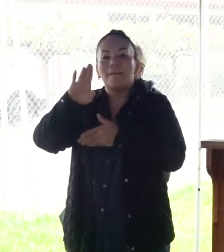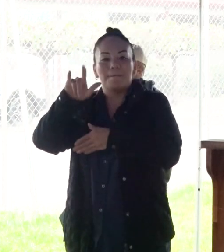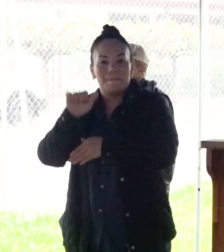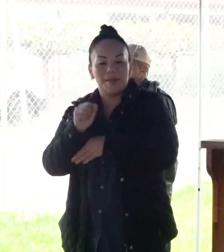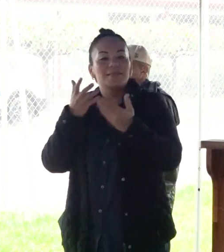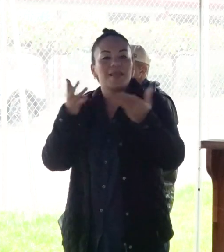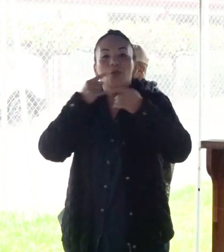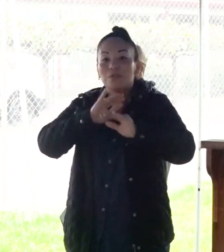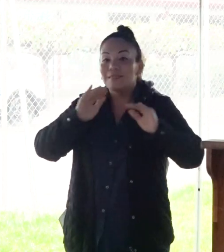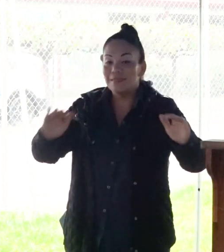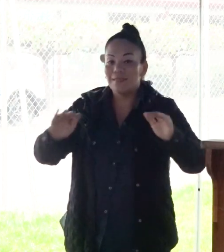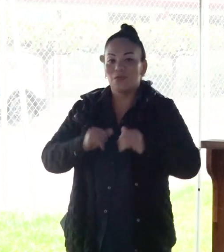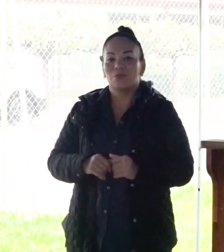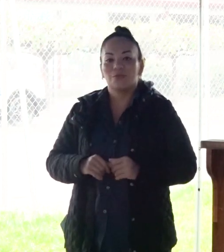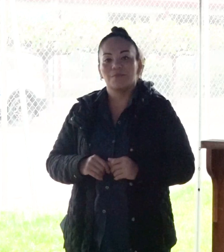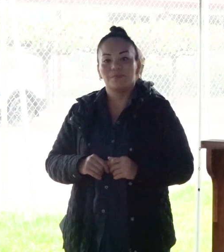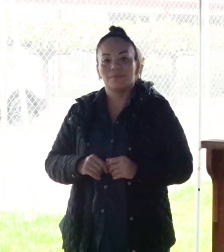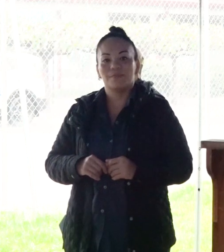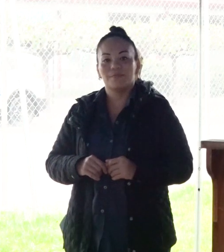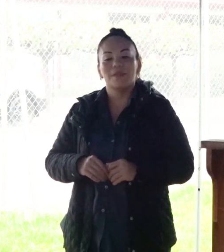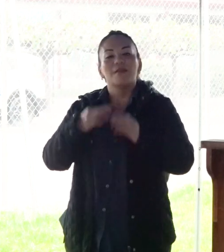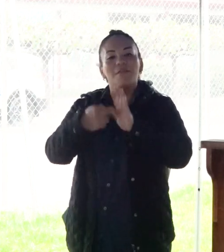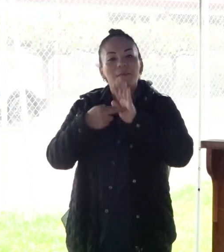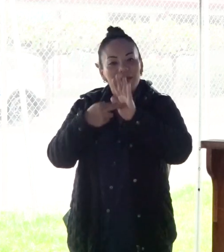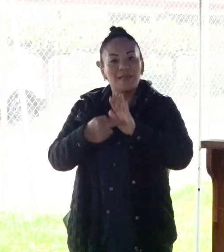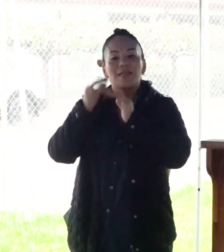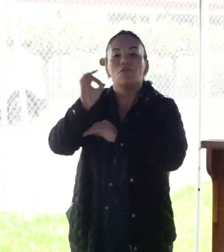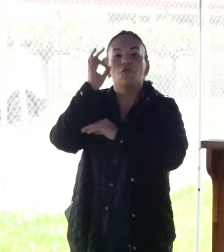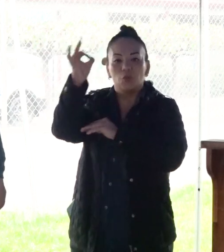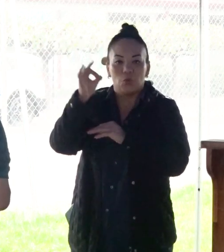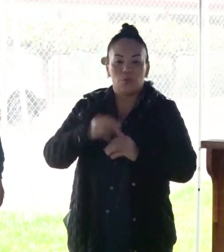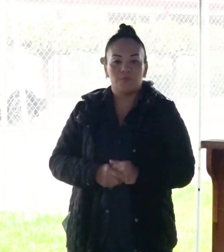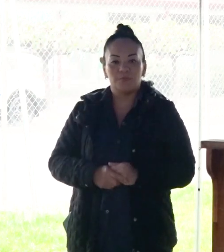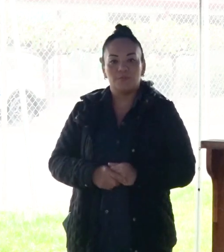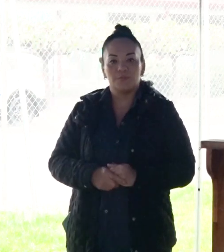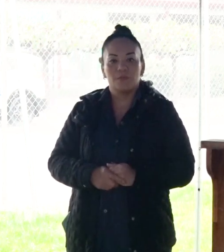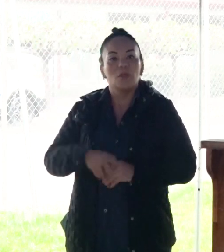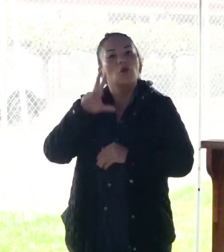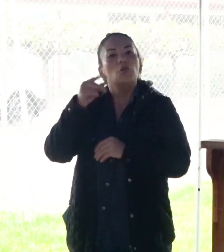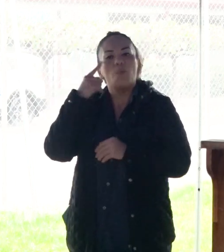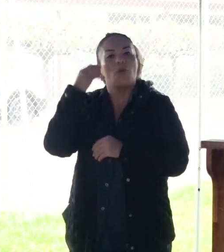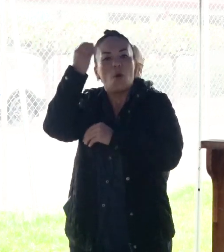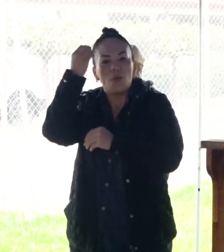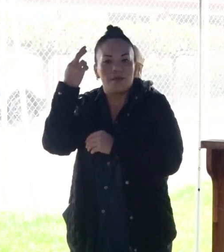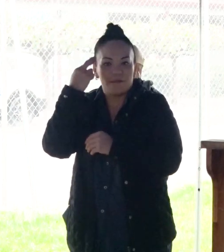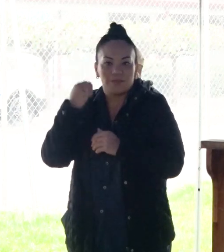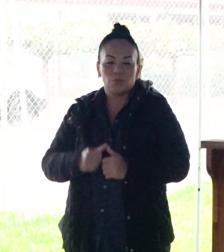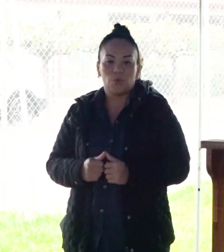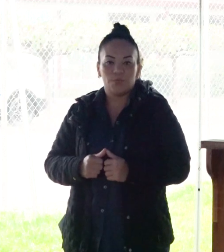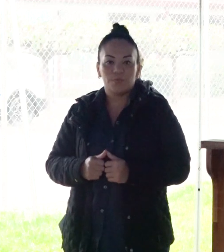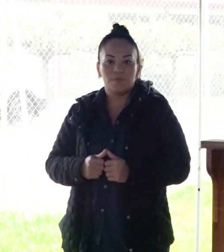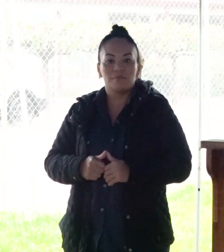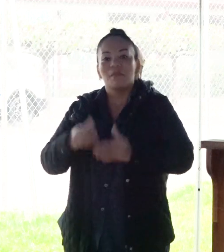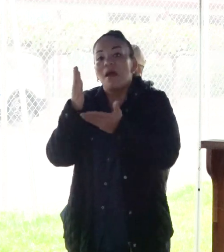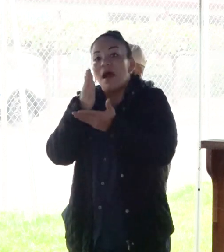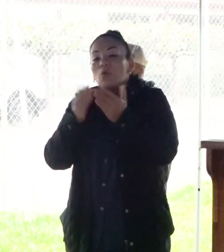los niños representan el futuro. No por la obvia razón de